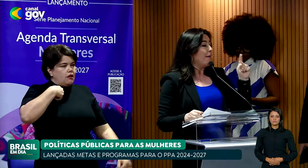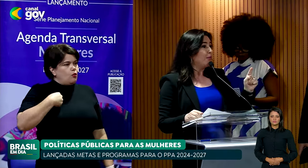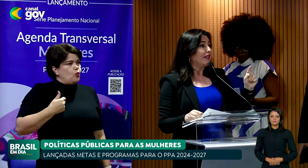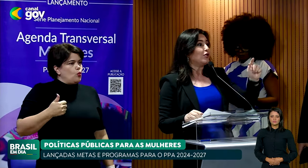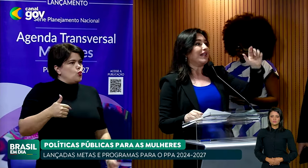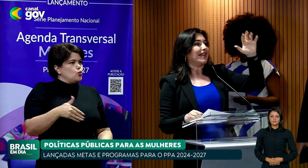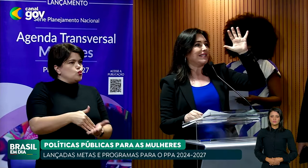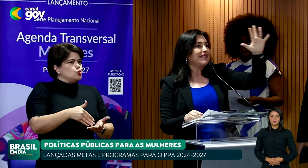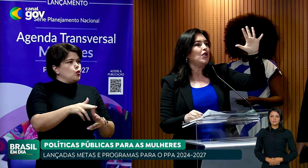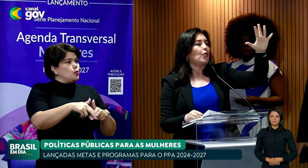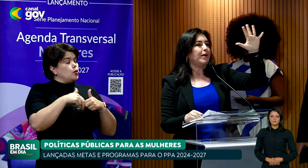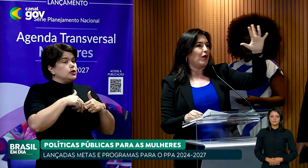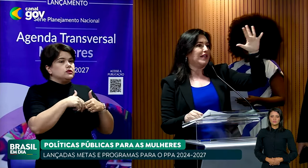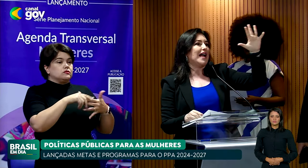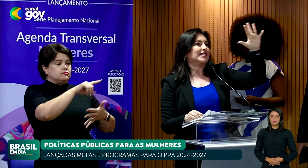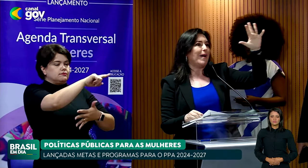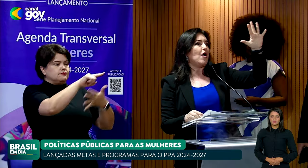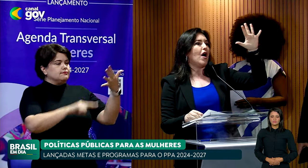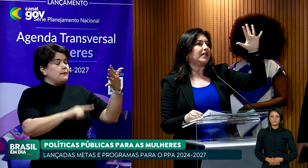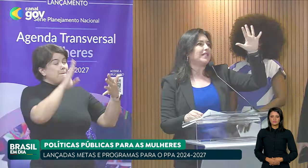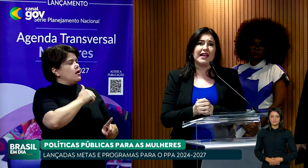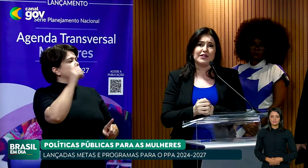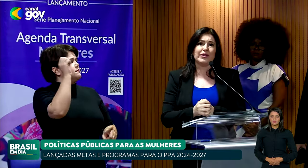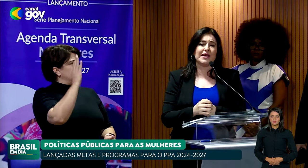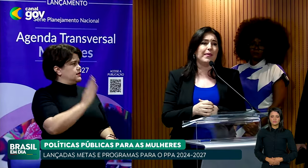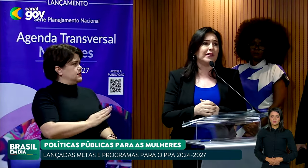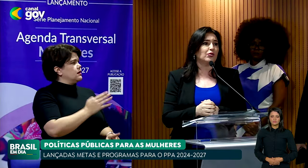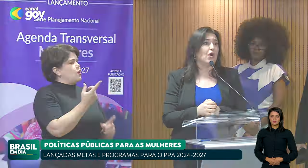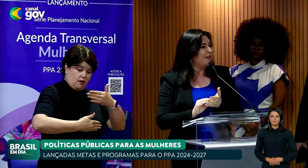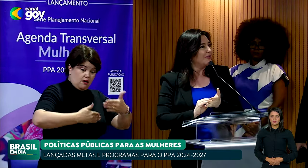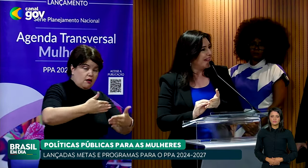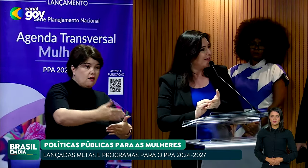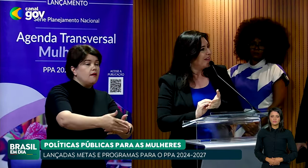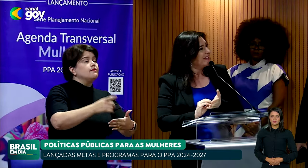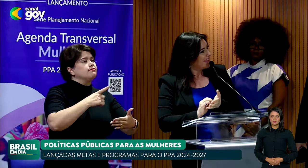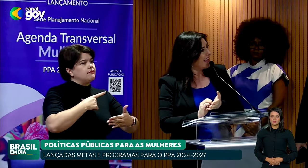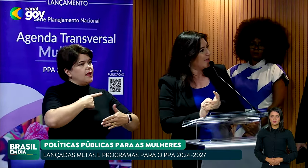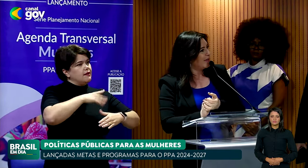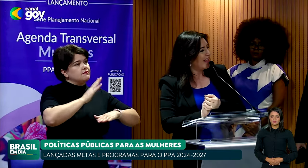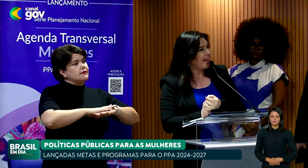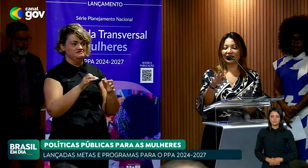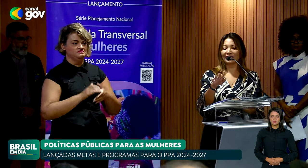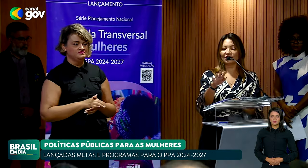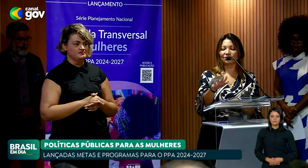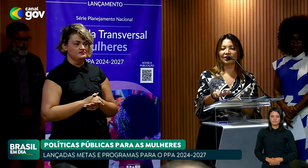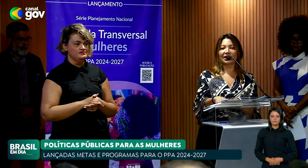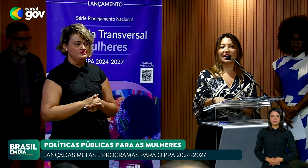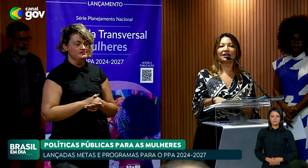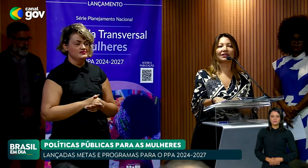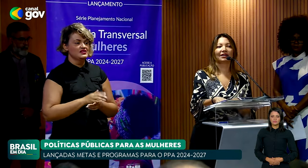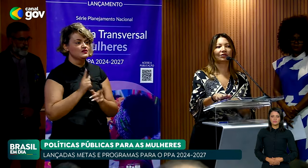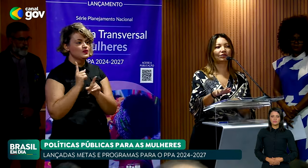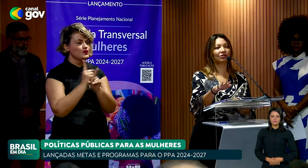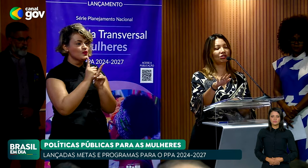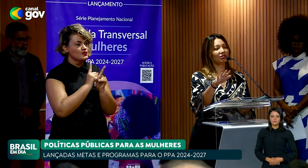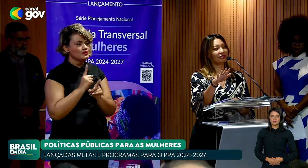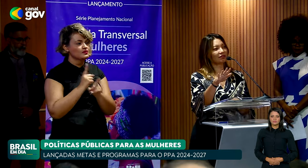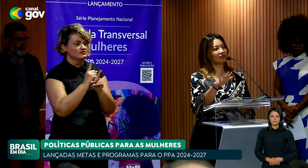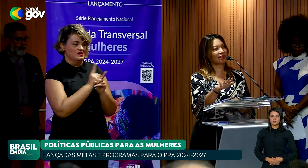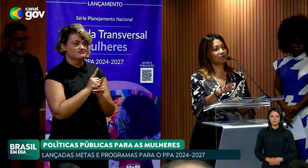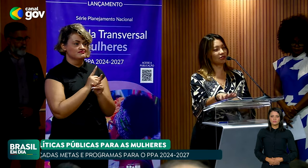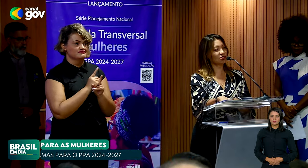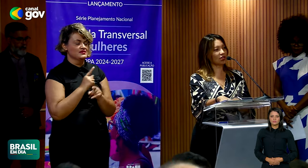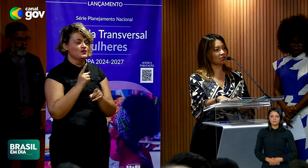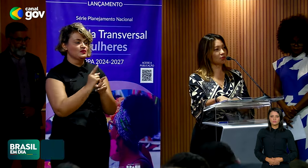nela. É por isso que dá cinco prioridades maiores. Esse orçamento tem o dedo de cada mulher. Identificar onde